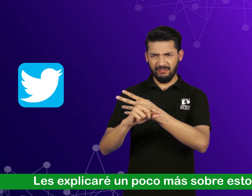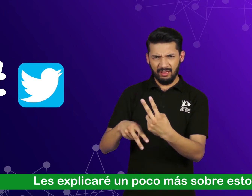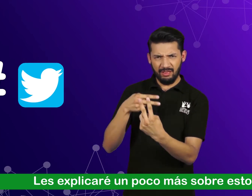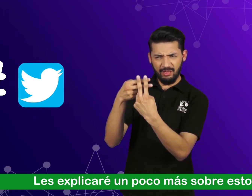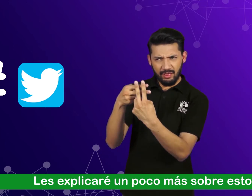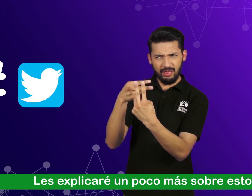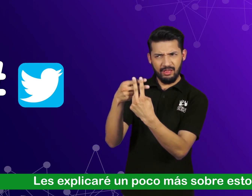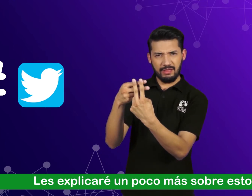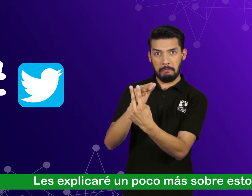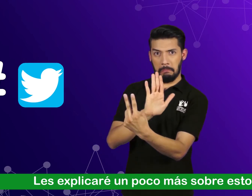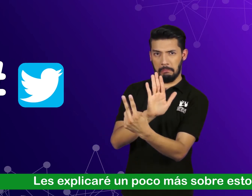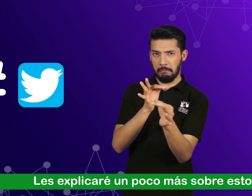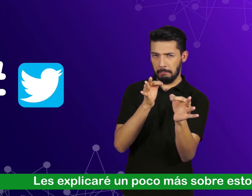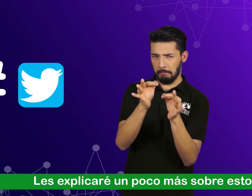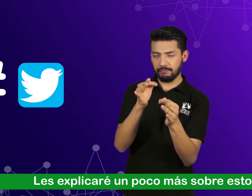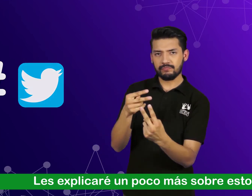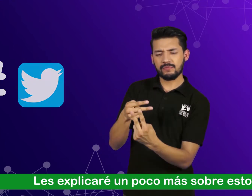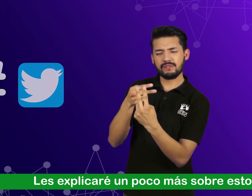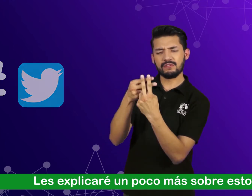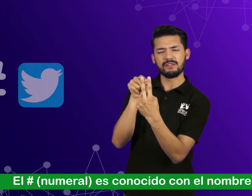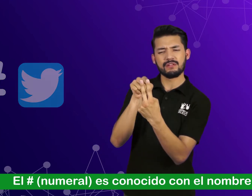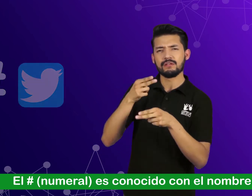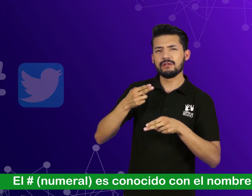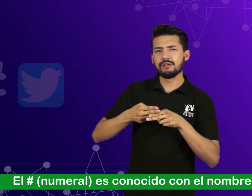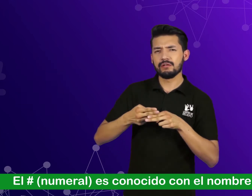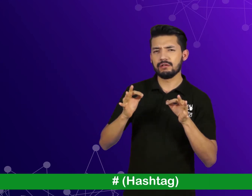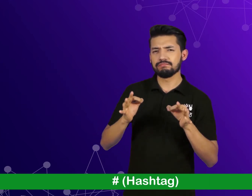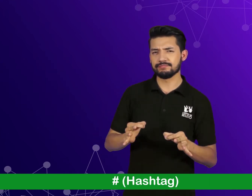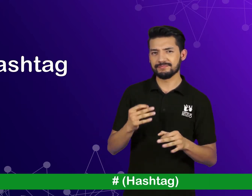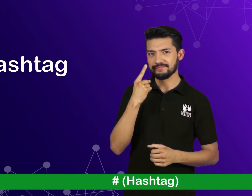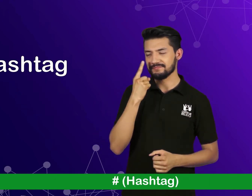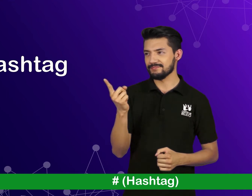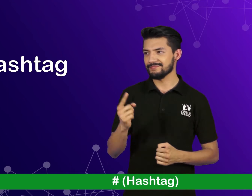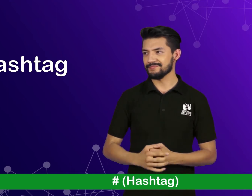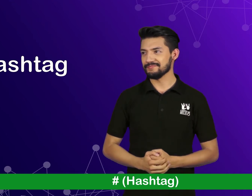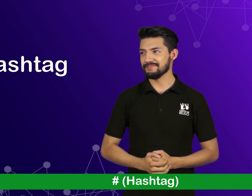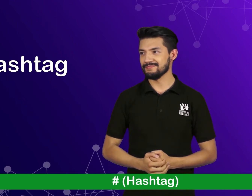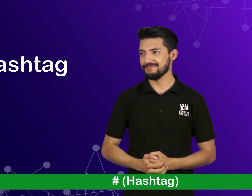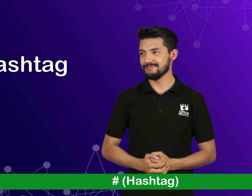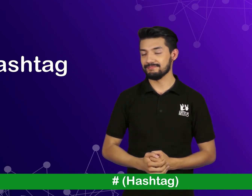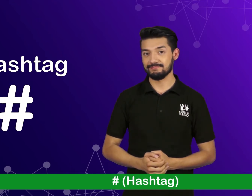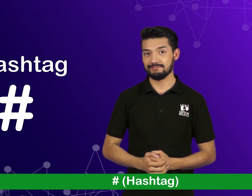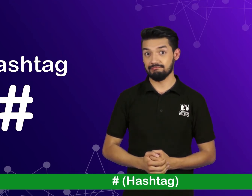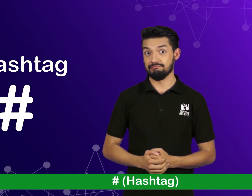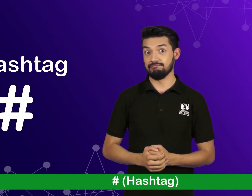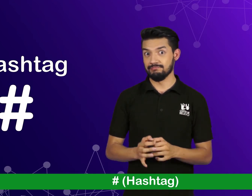explicaré un poco más sobre esto. El numeral también es conocido con el nombre de hashtag. Es